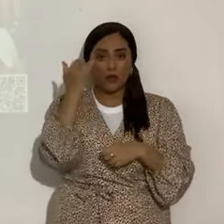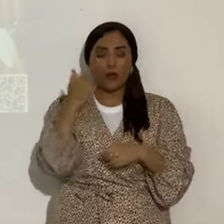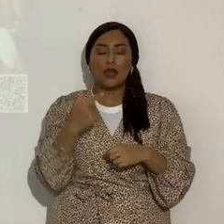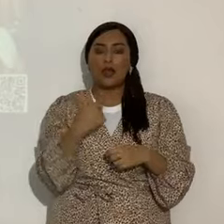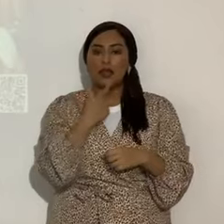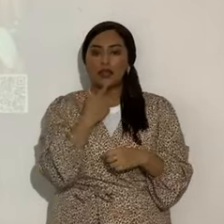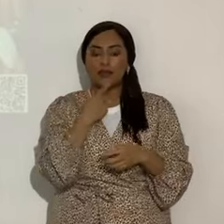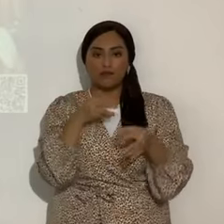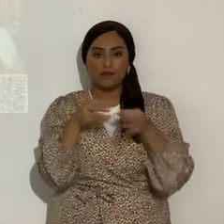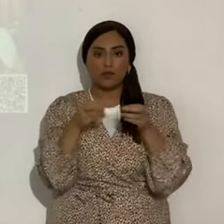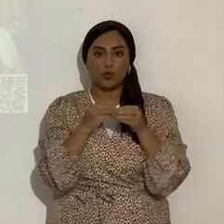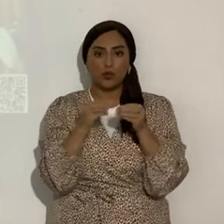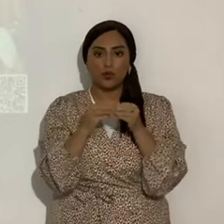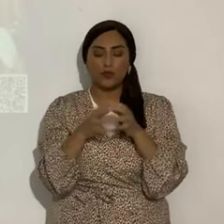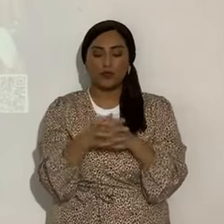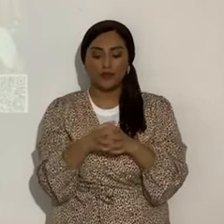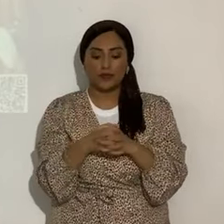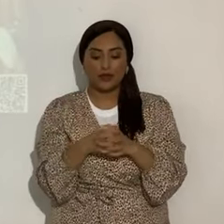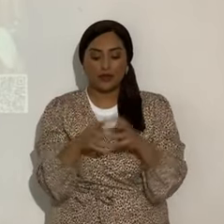sefaradí. Amén.